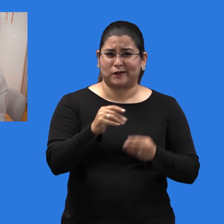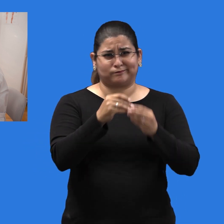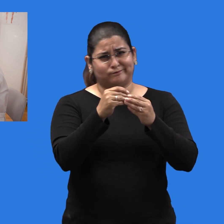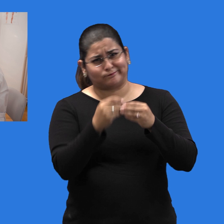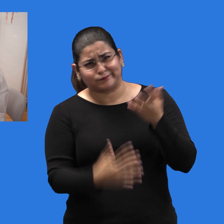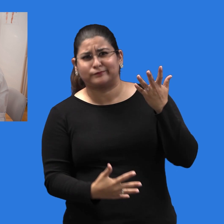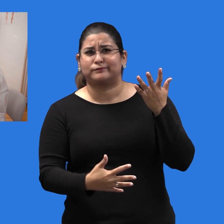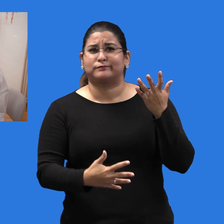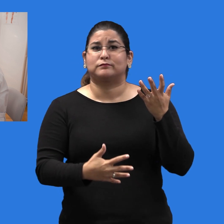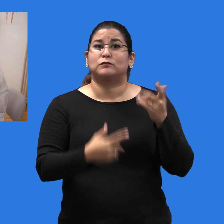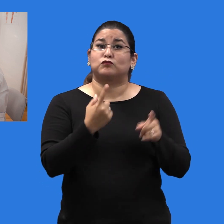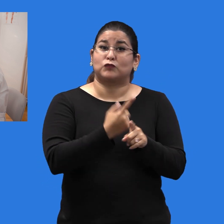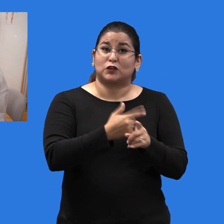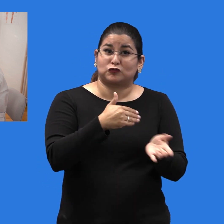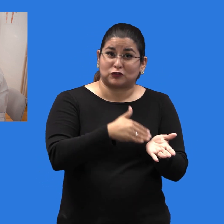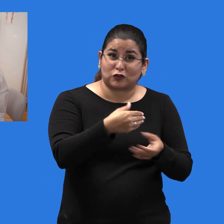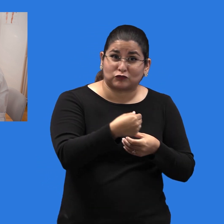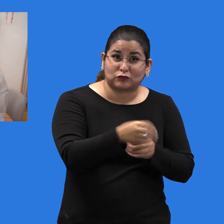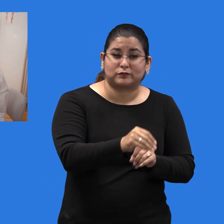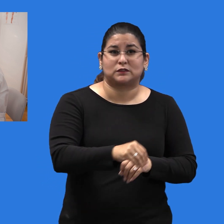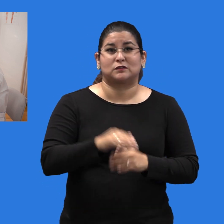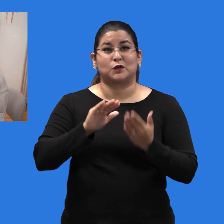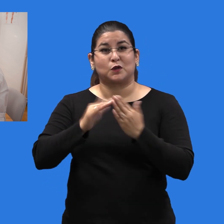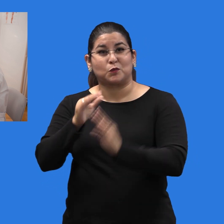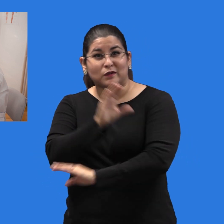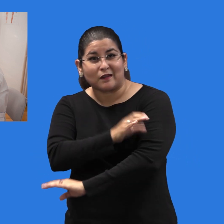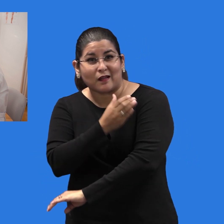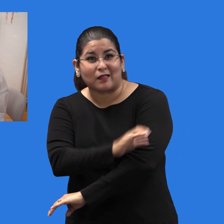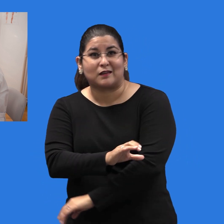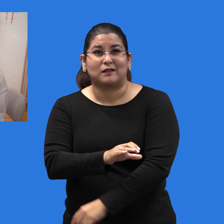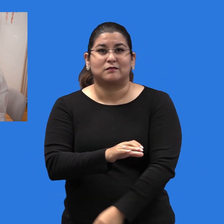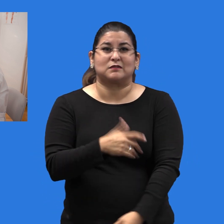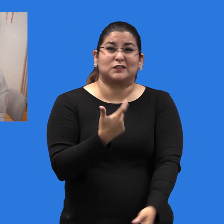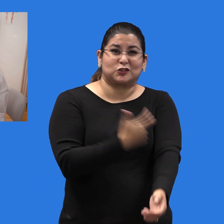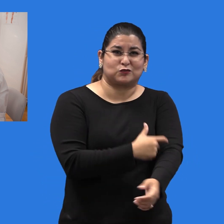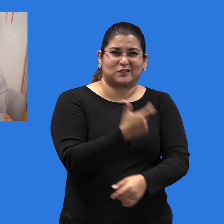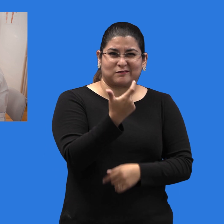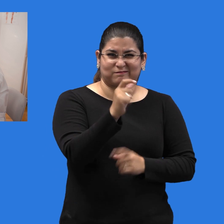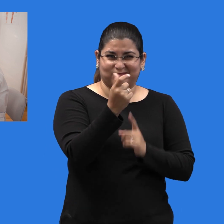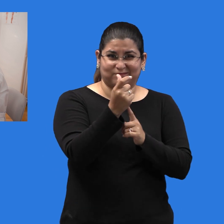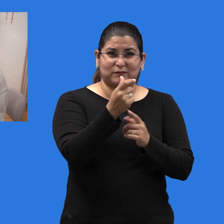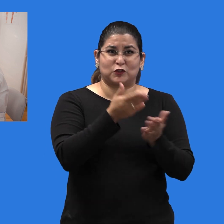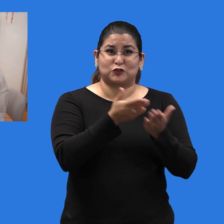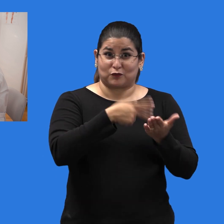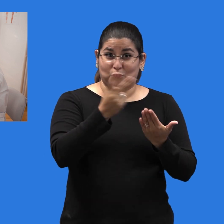personas ya reciben otros servicios, como los consultorios de atención médica primaria, centros médicos